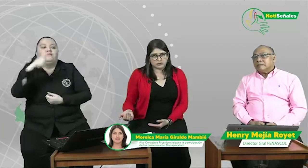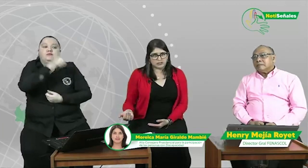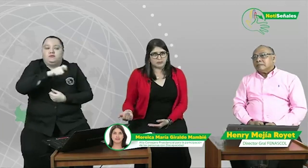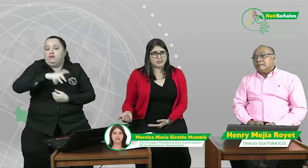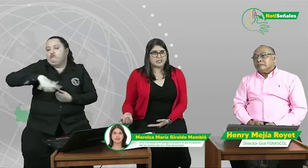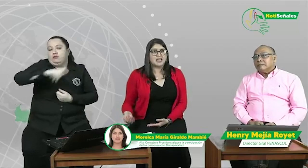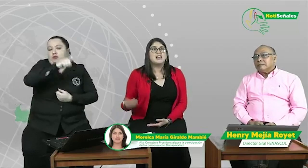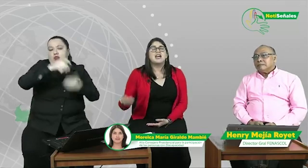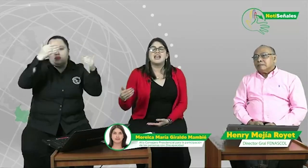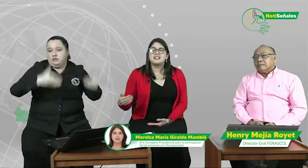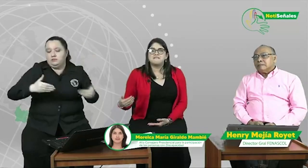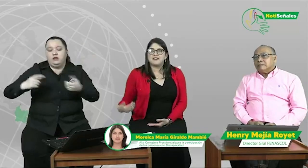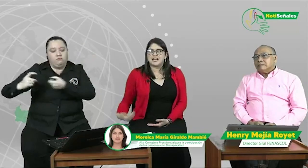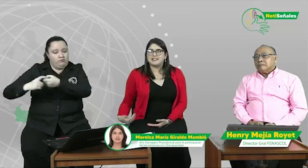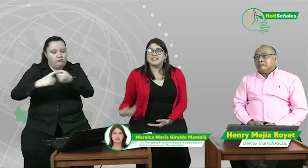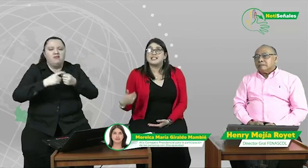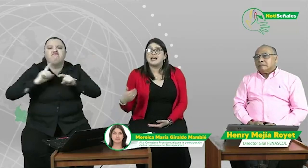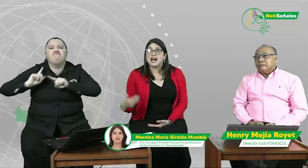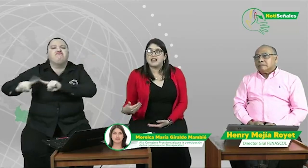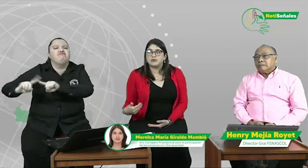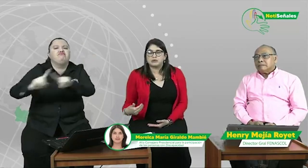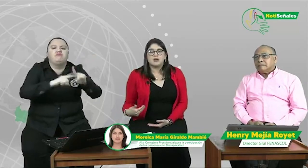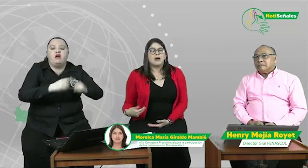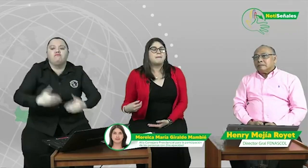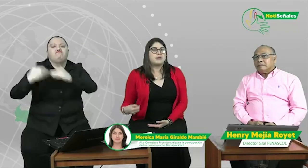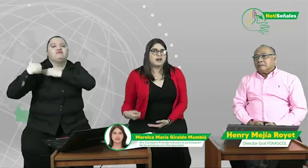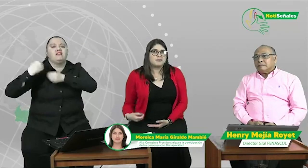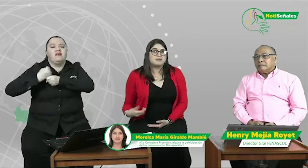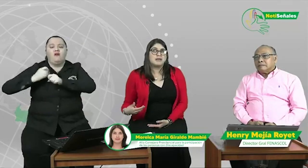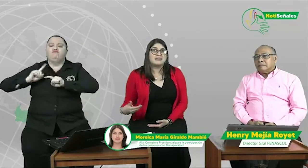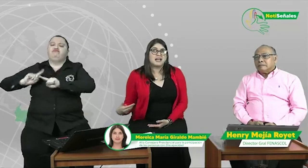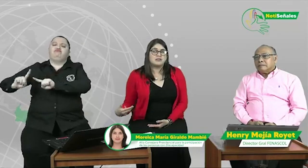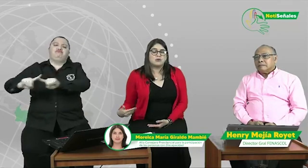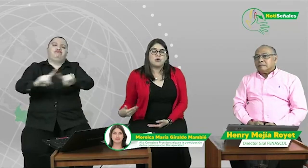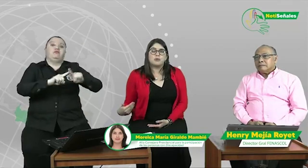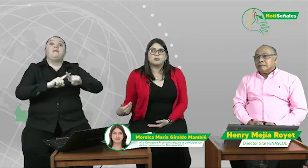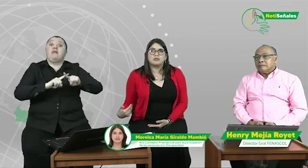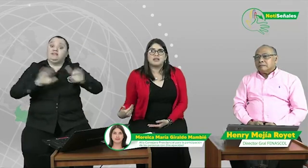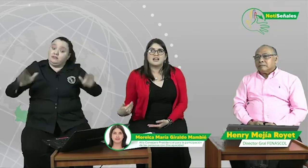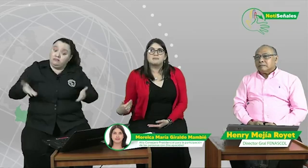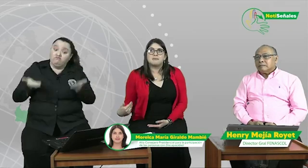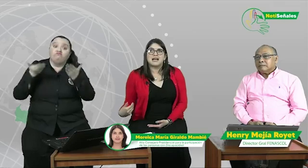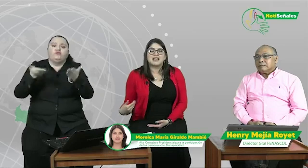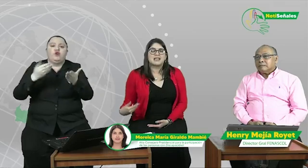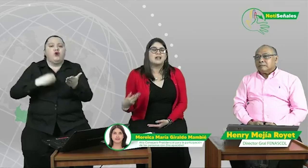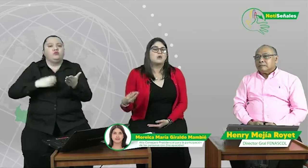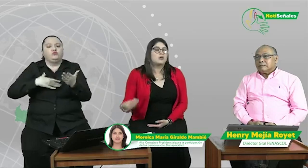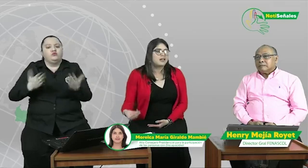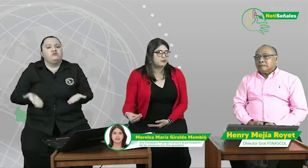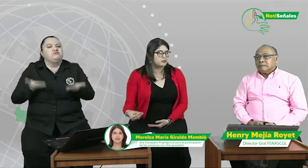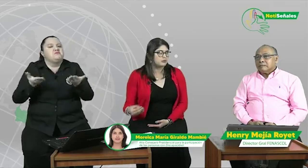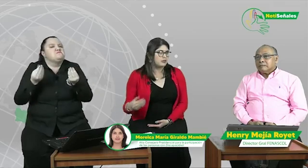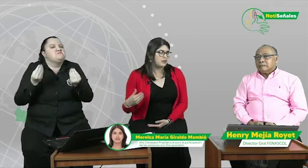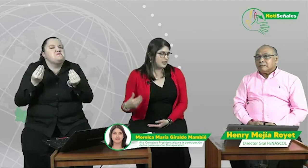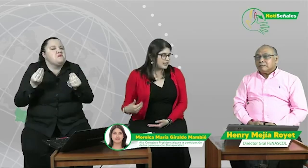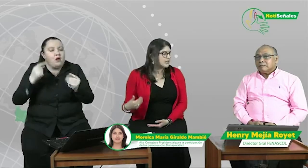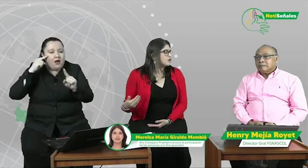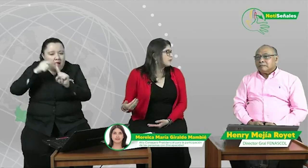discapacidad en diferentes cargos, pero además brindando oportunidades para que logremos esa toma de